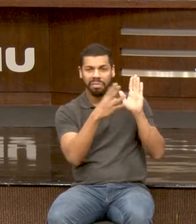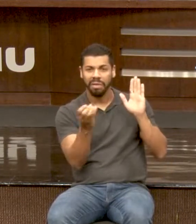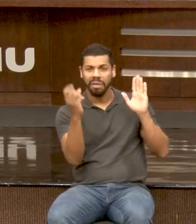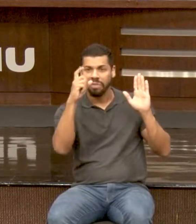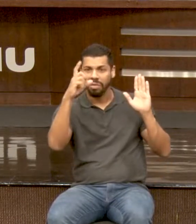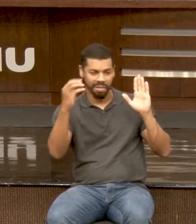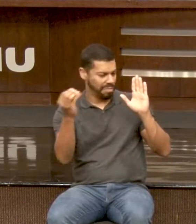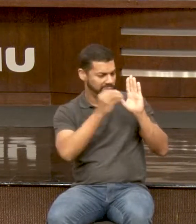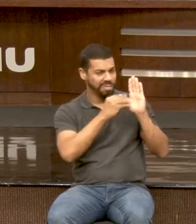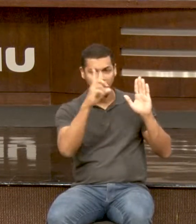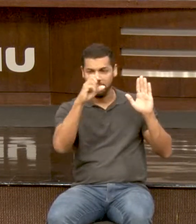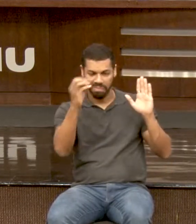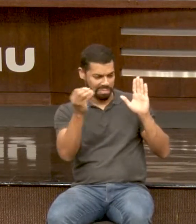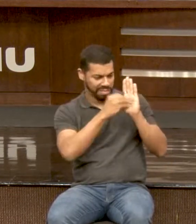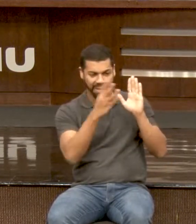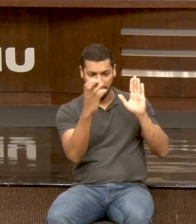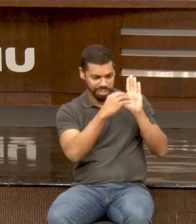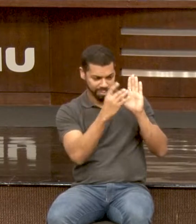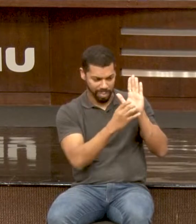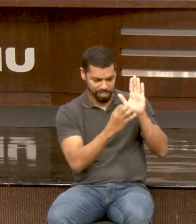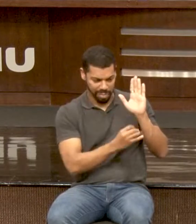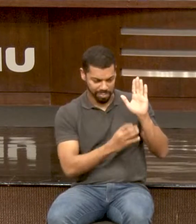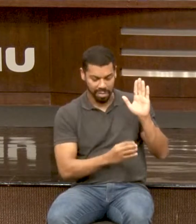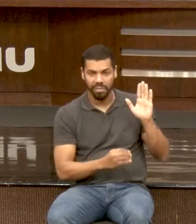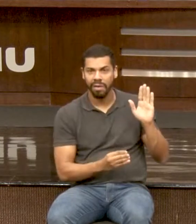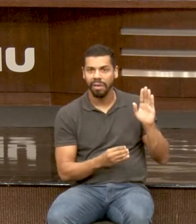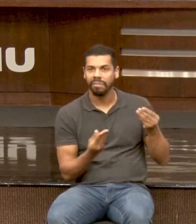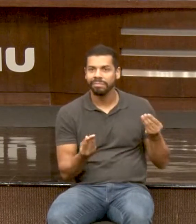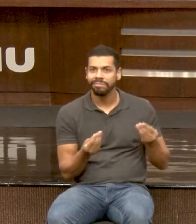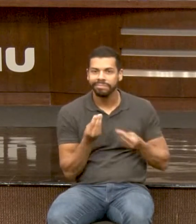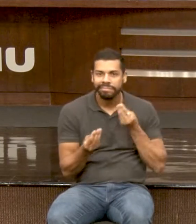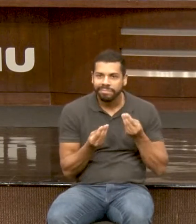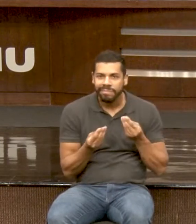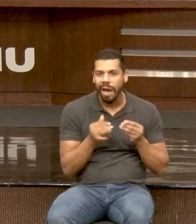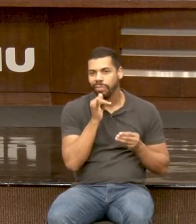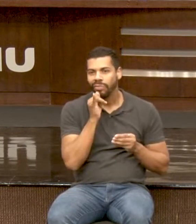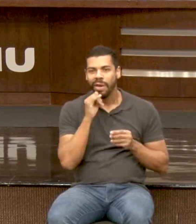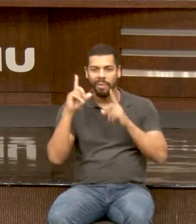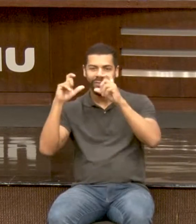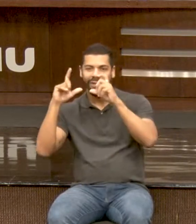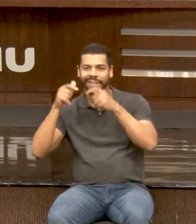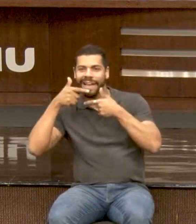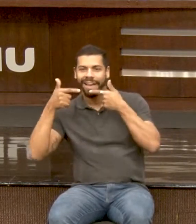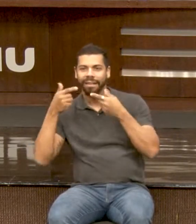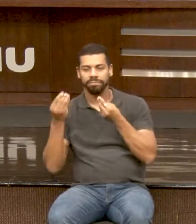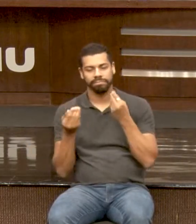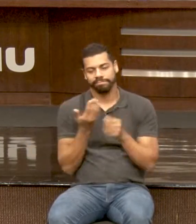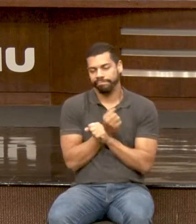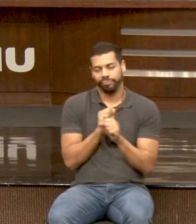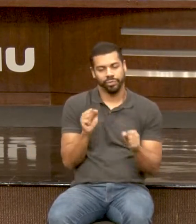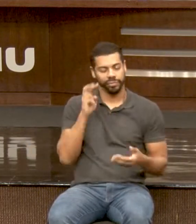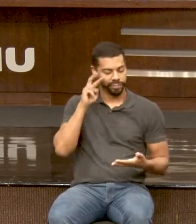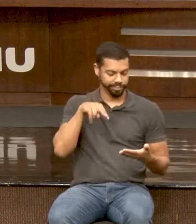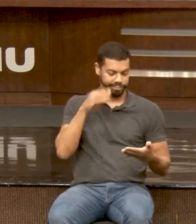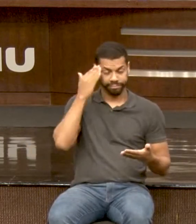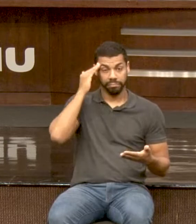no WhatsApp para representar a mensagem que vocês querem, ele não vai ter acesso.